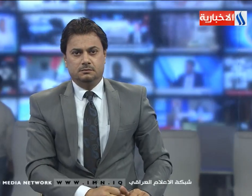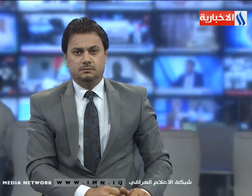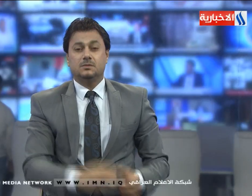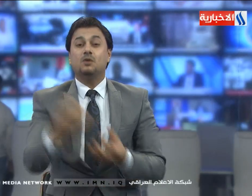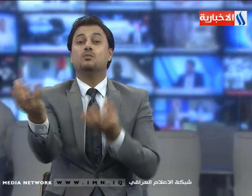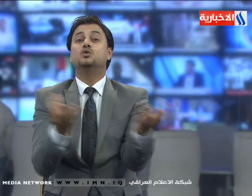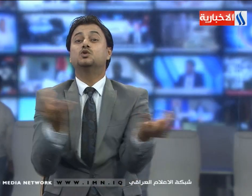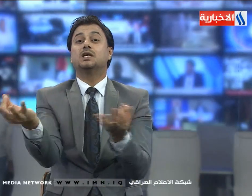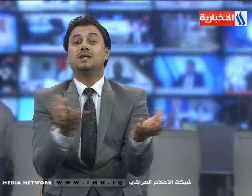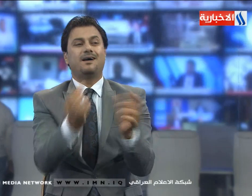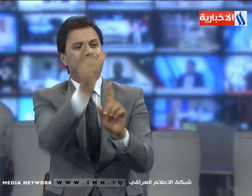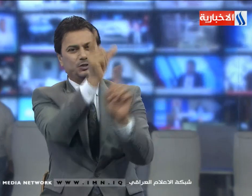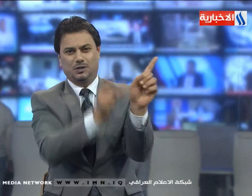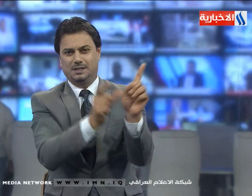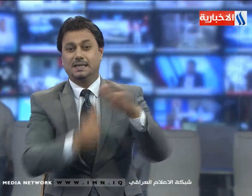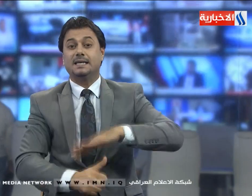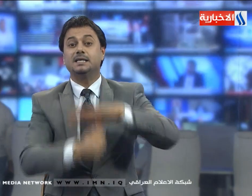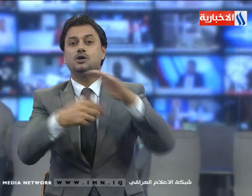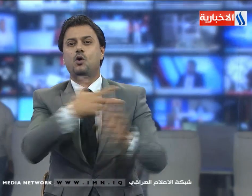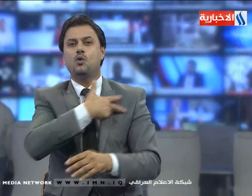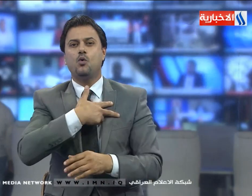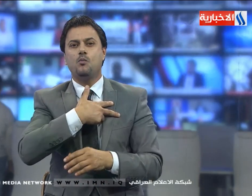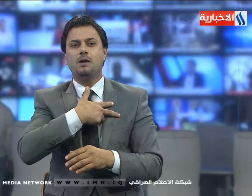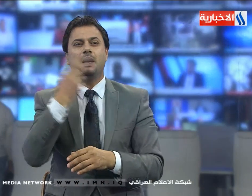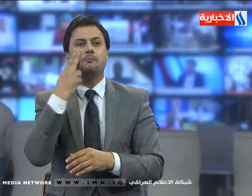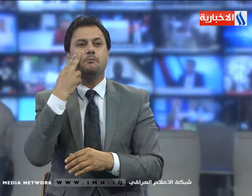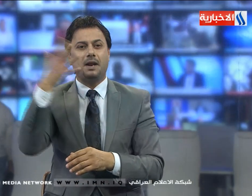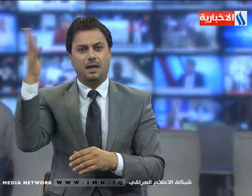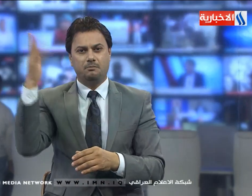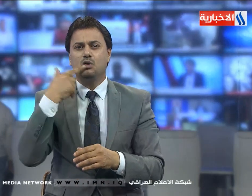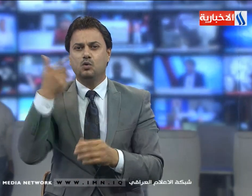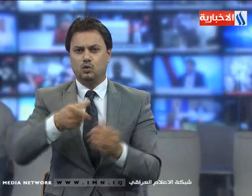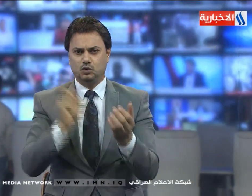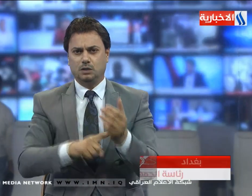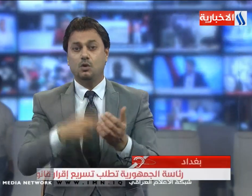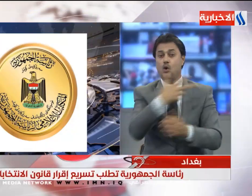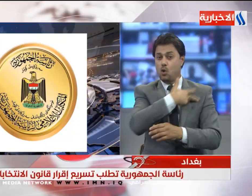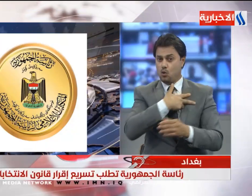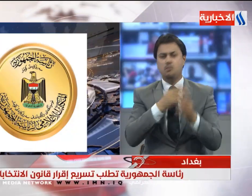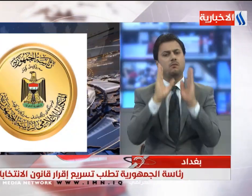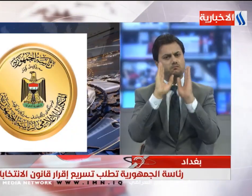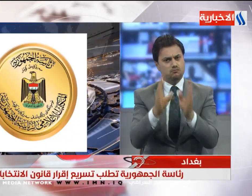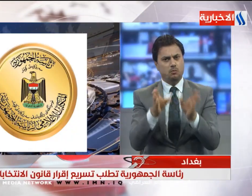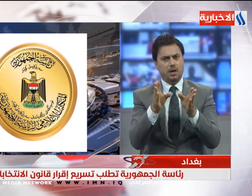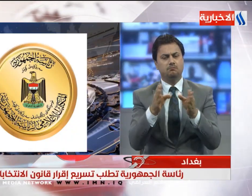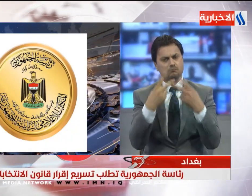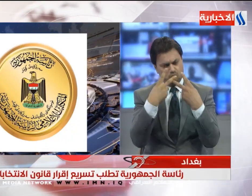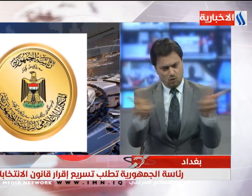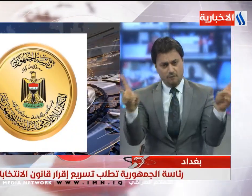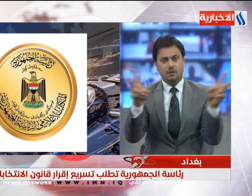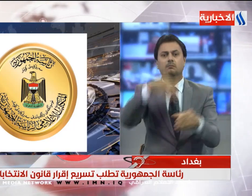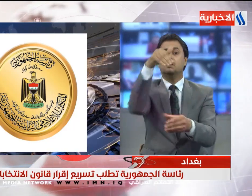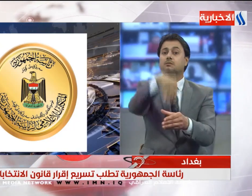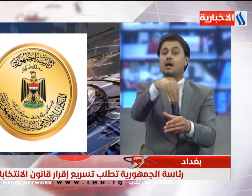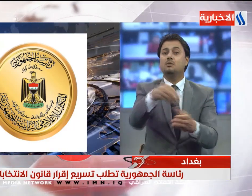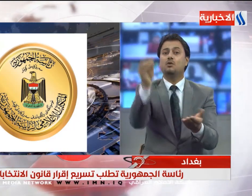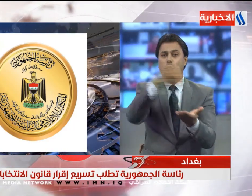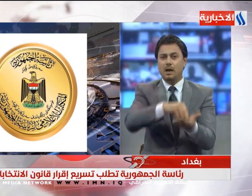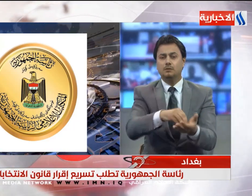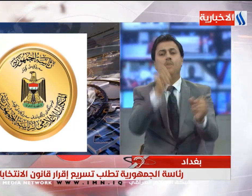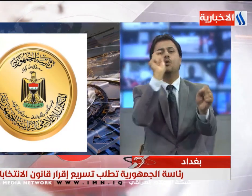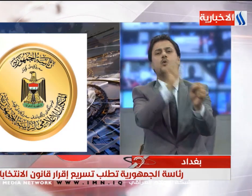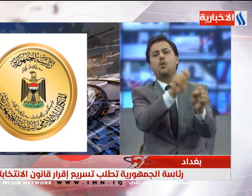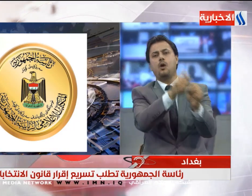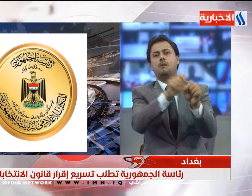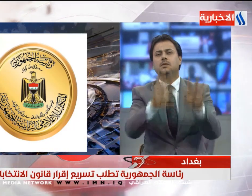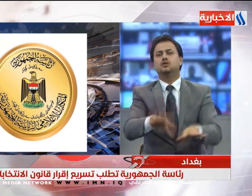مستشار رئيس الجمهوري حسن جهاد أكد أن رئاسة تؤيد إجراء انتخابات مبكرة وتطلب من رئيس أو من